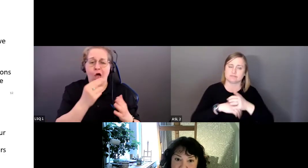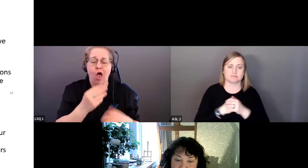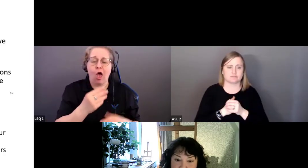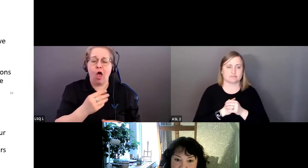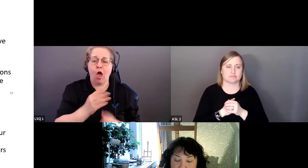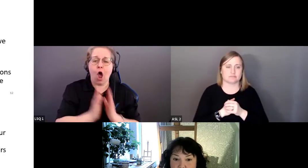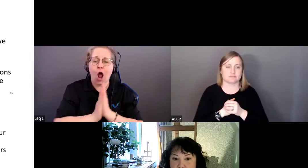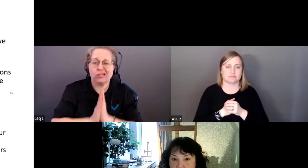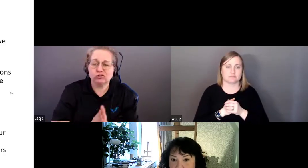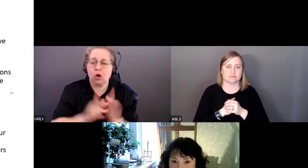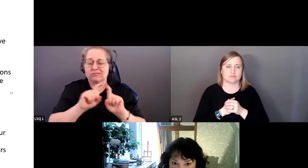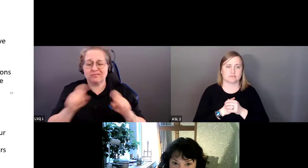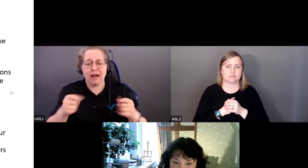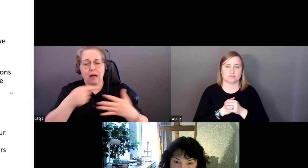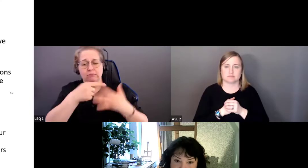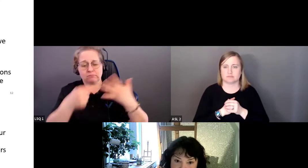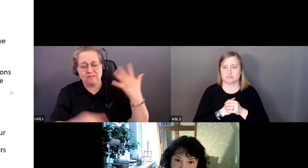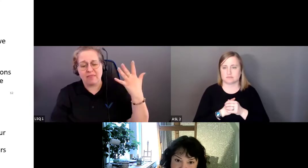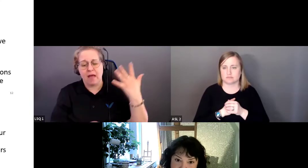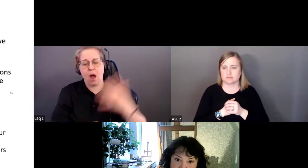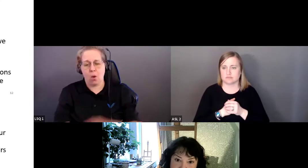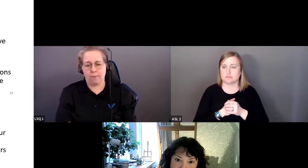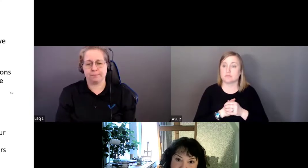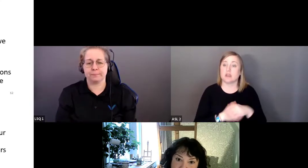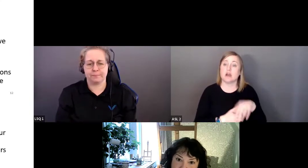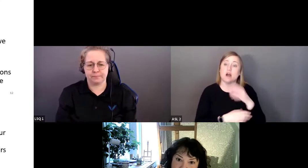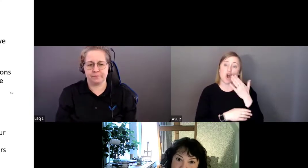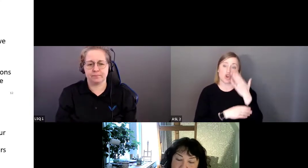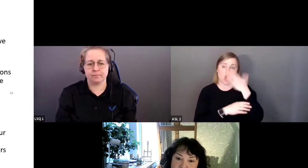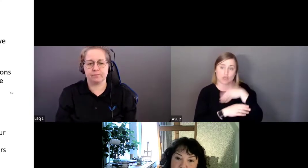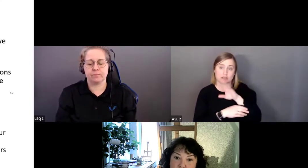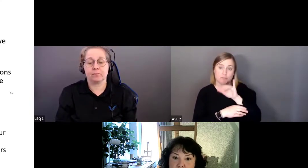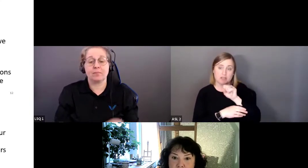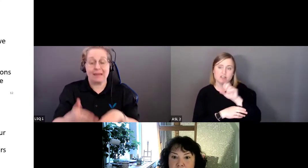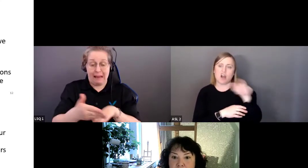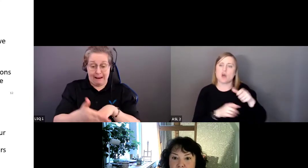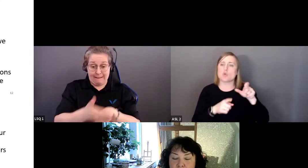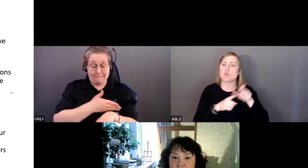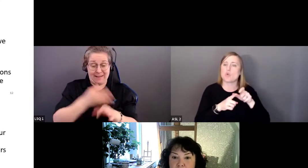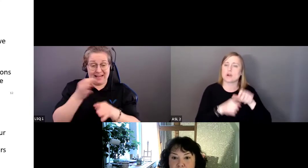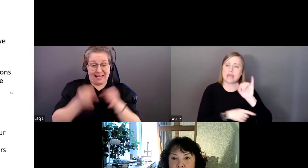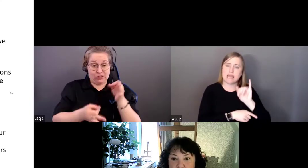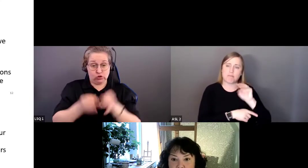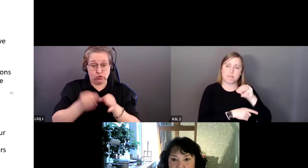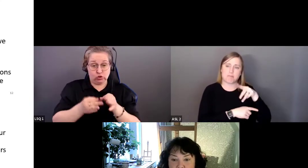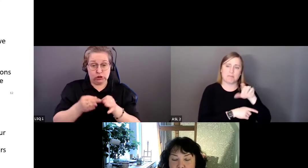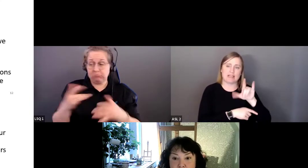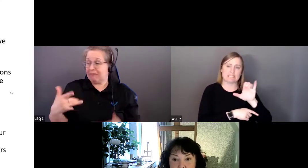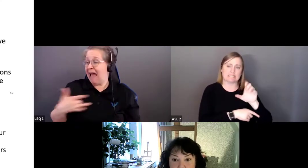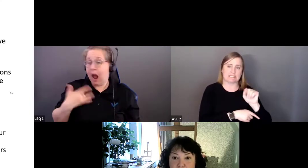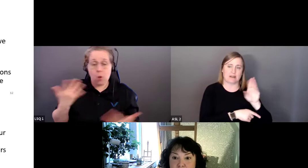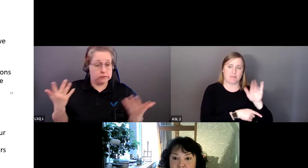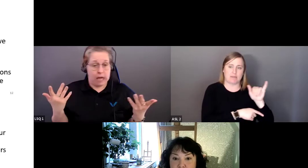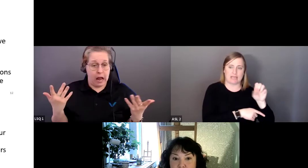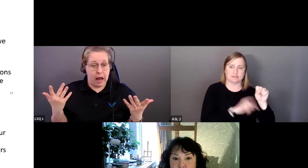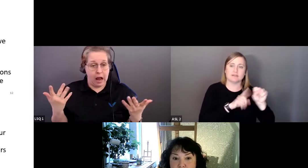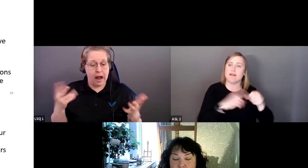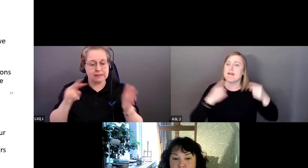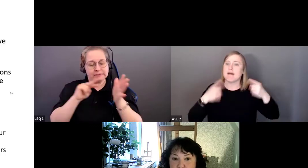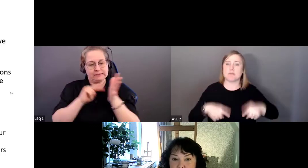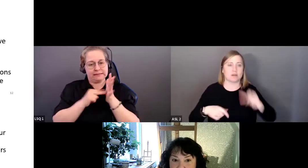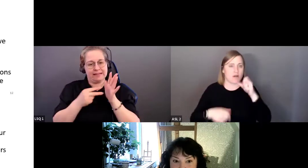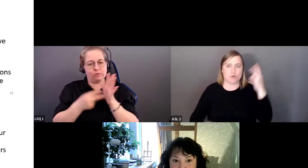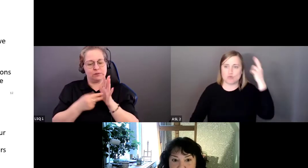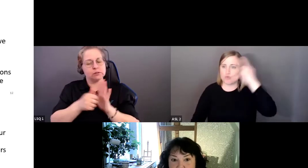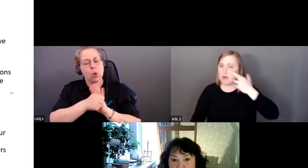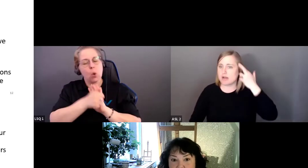identifiants sociaux. Le préjugé inconscient, quant à lui, se produit à un